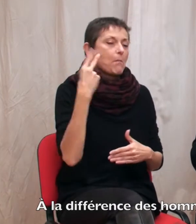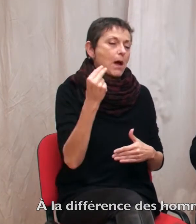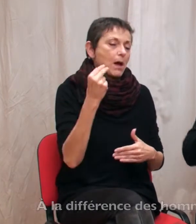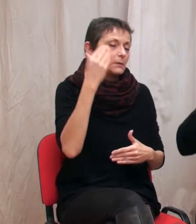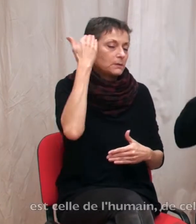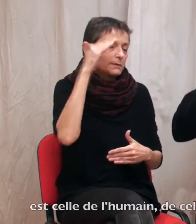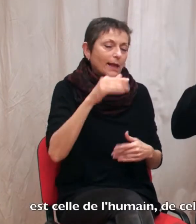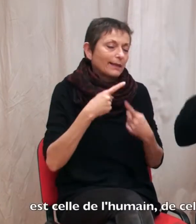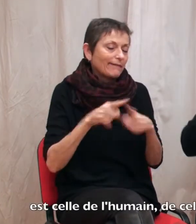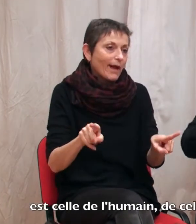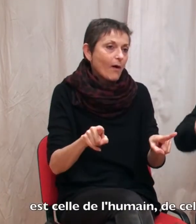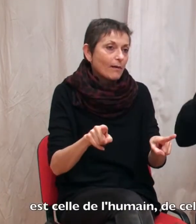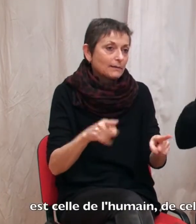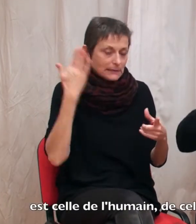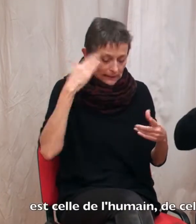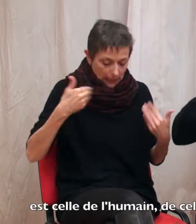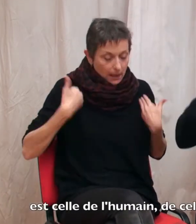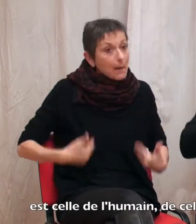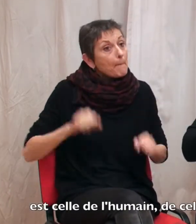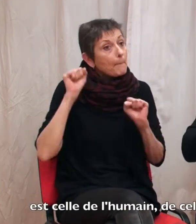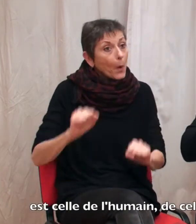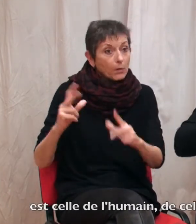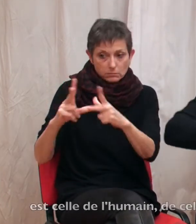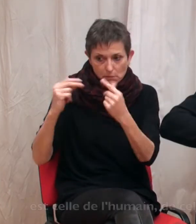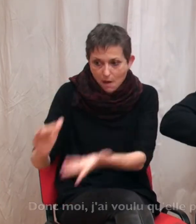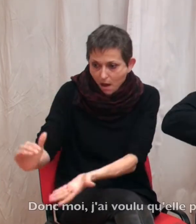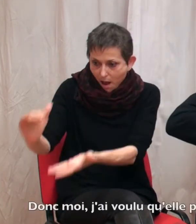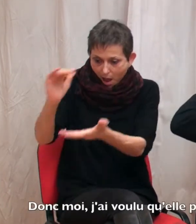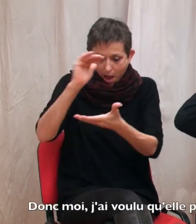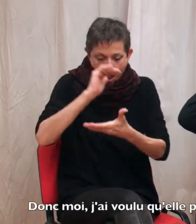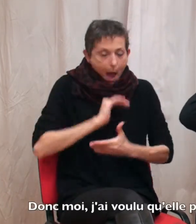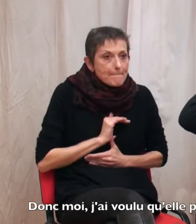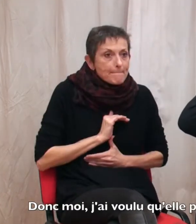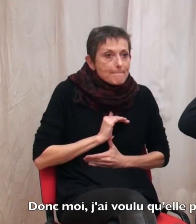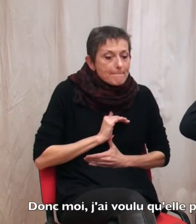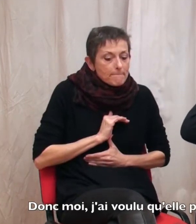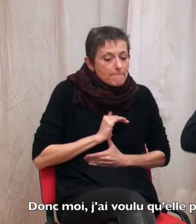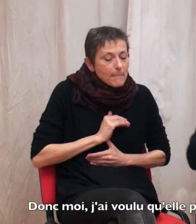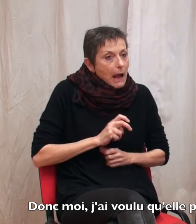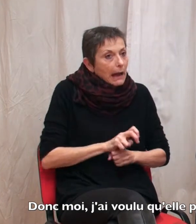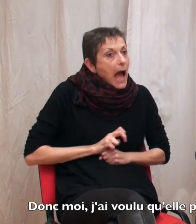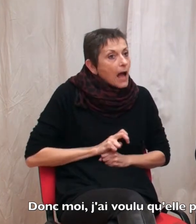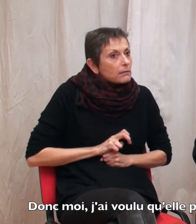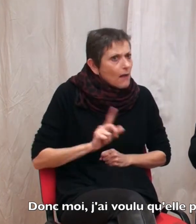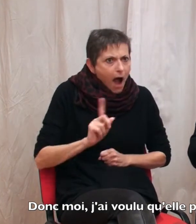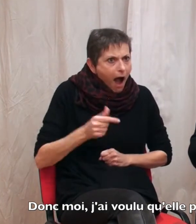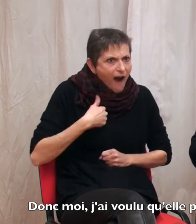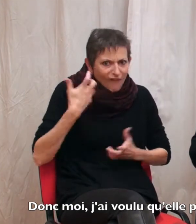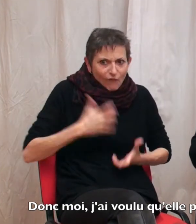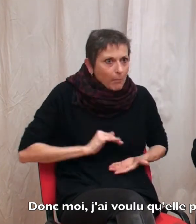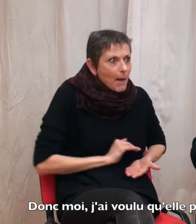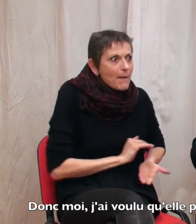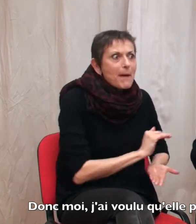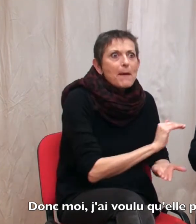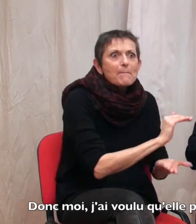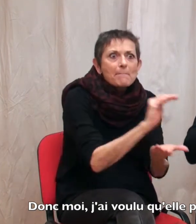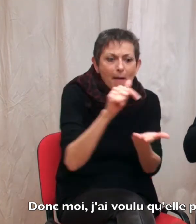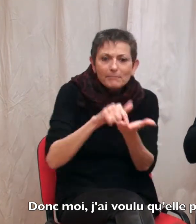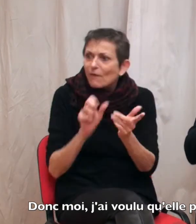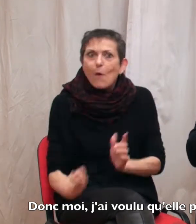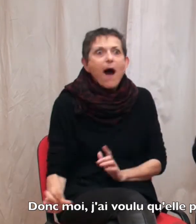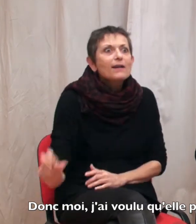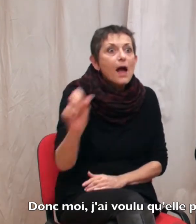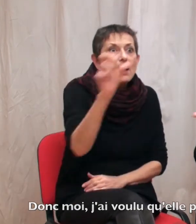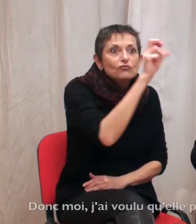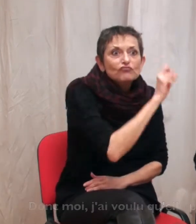seule frontière, c'est la frontière de l'humain, de celui qui possède l'histoire. Donc moi j'ai voulu que cette histoire puisse voyager à nouveau, donc